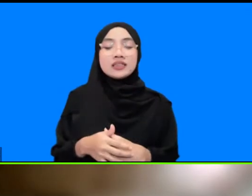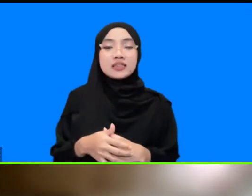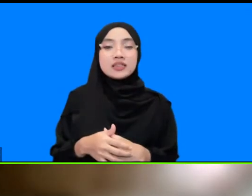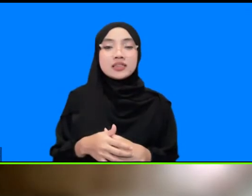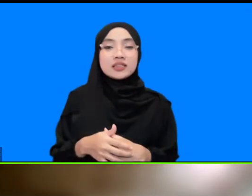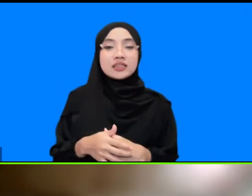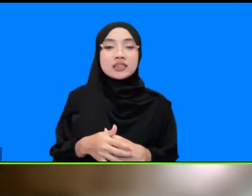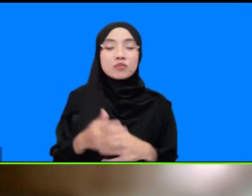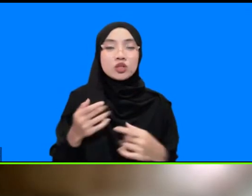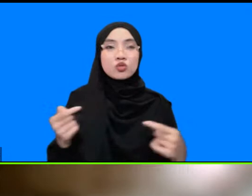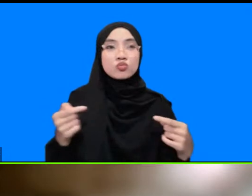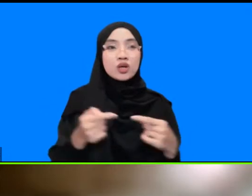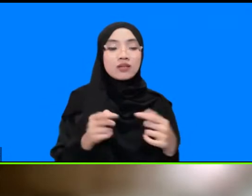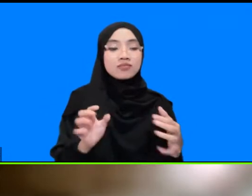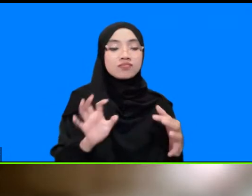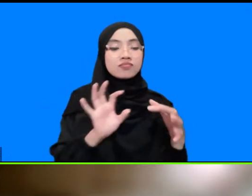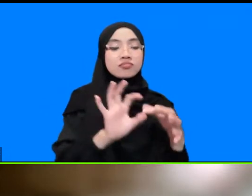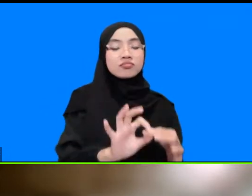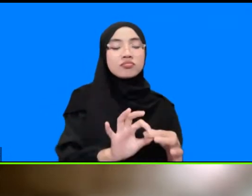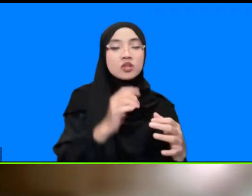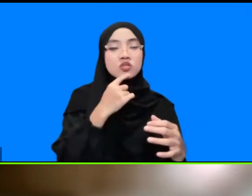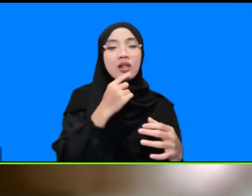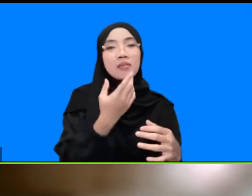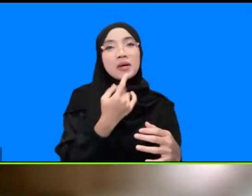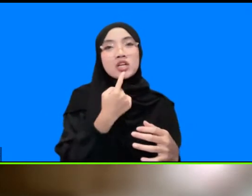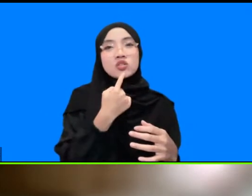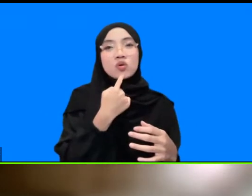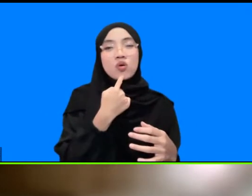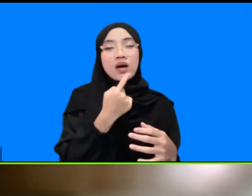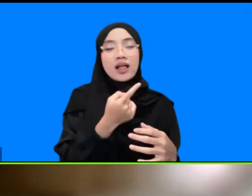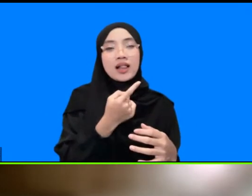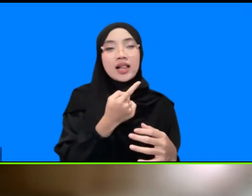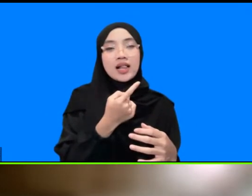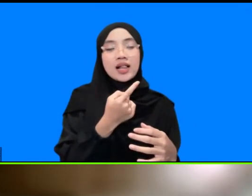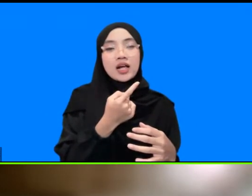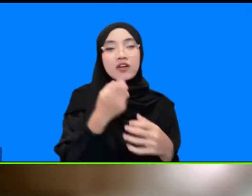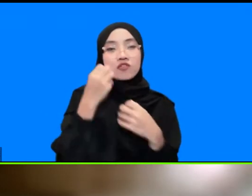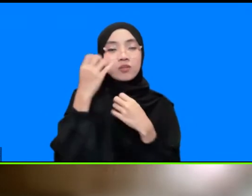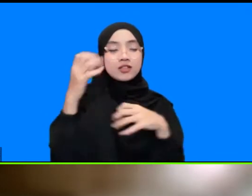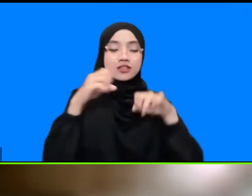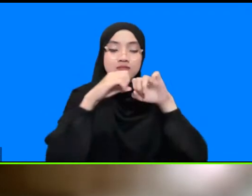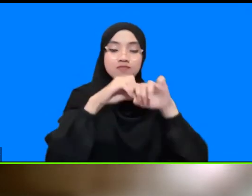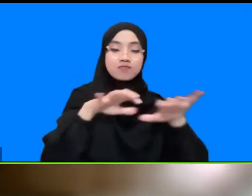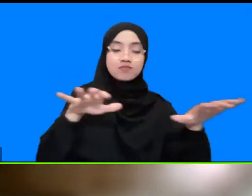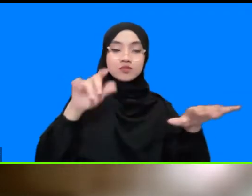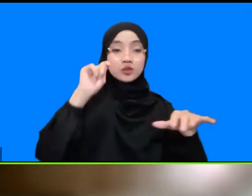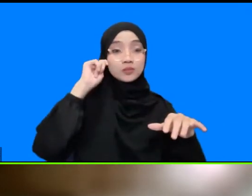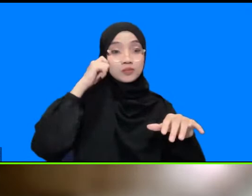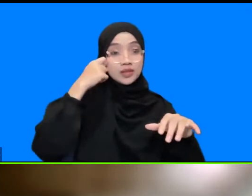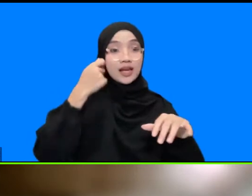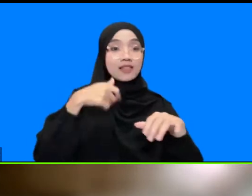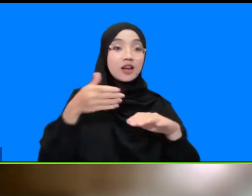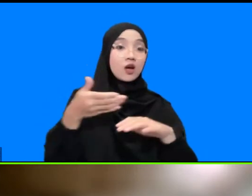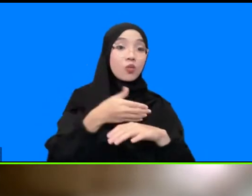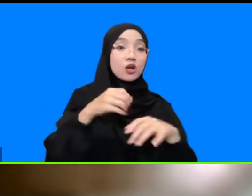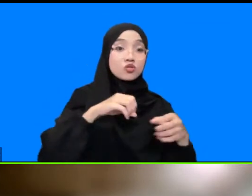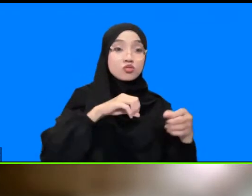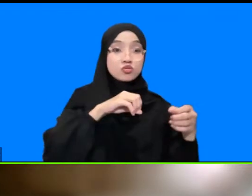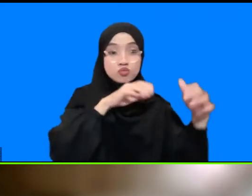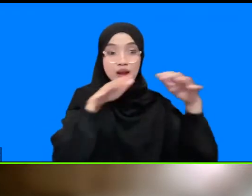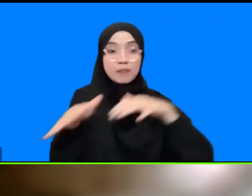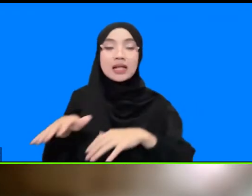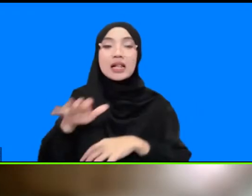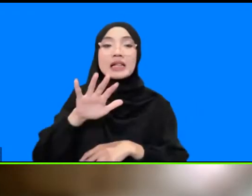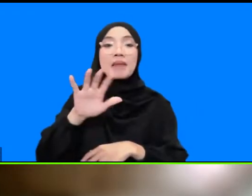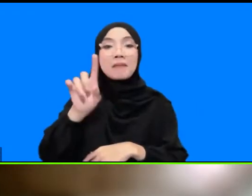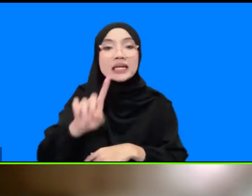integrasi terkait dengan disemenasi informasi peringatan dini tsunami tidak hanya 5 menit